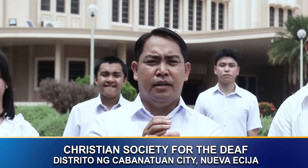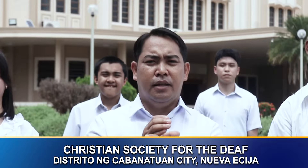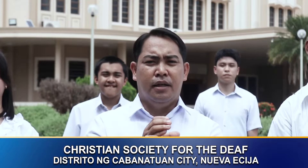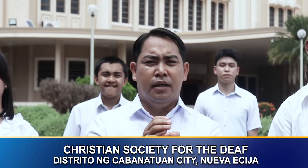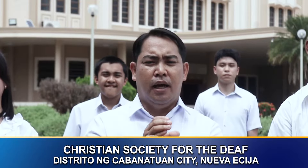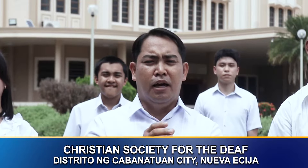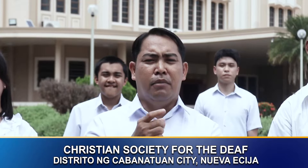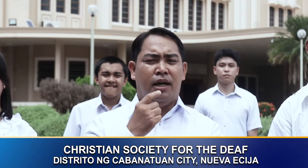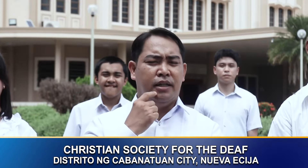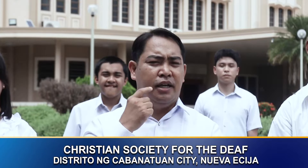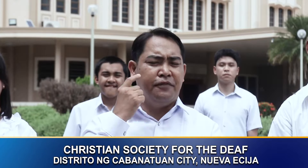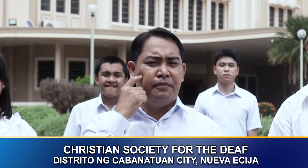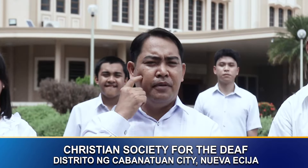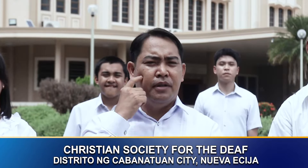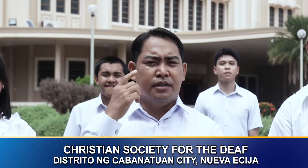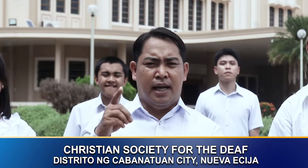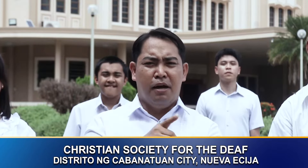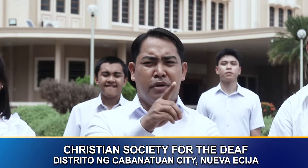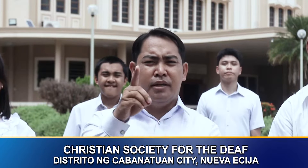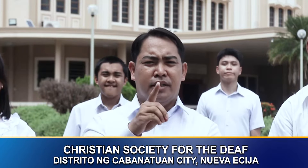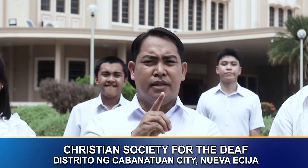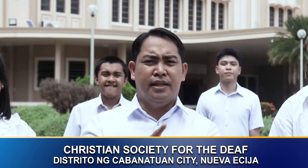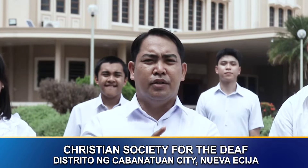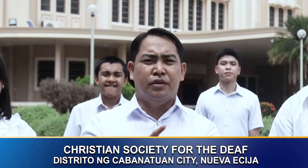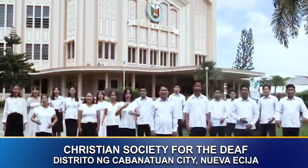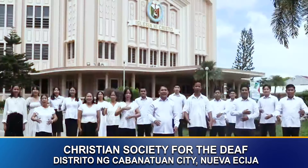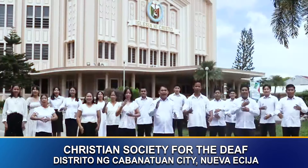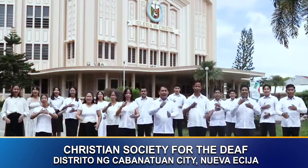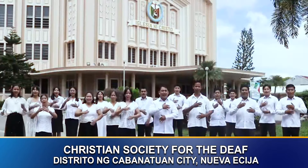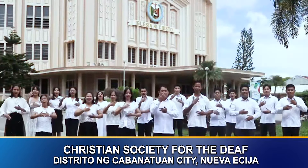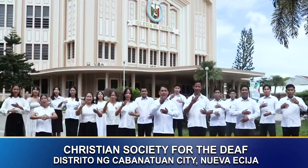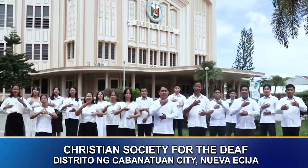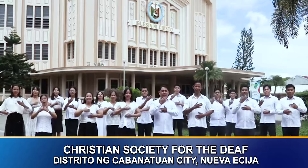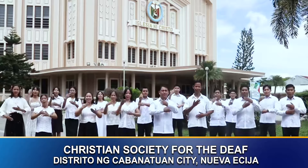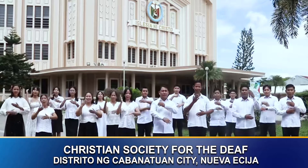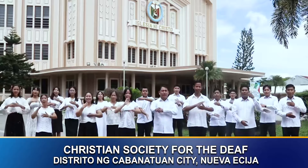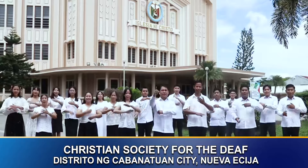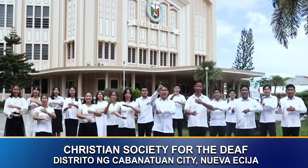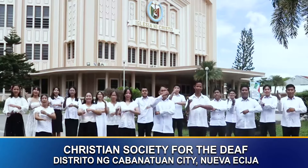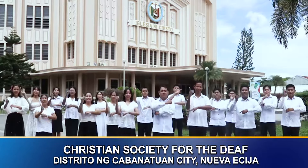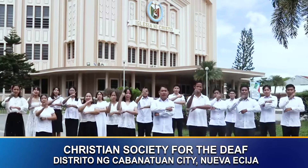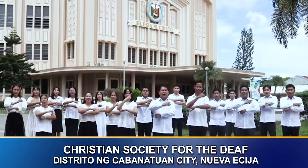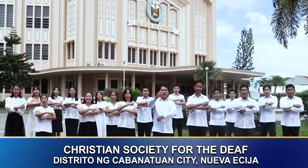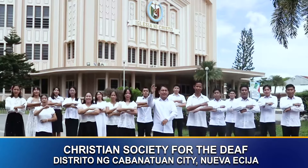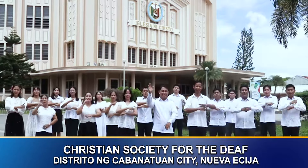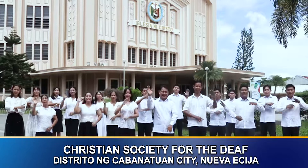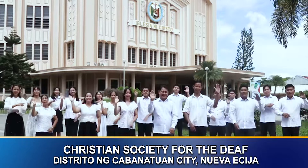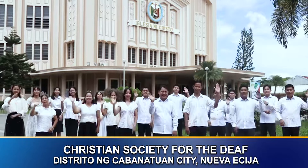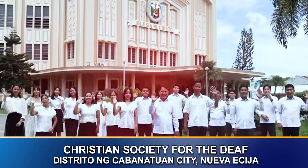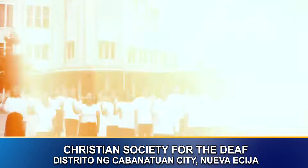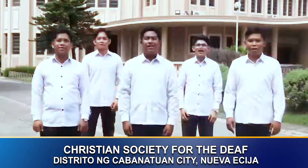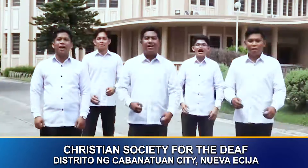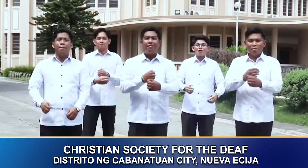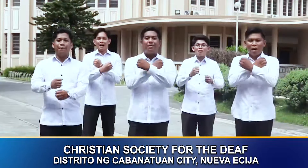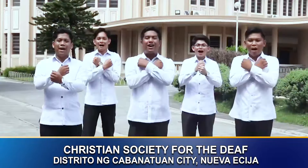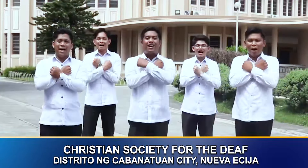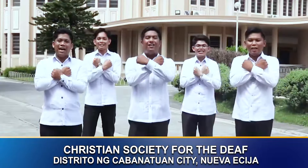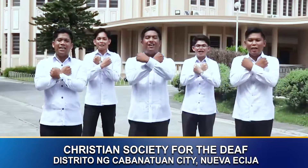ang mga deaf sa aming distrito. Happy Birthday po! Mahal na